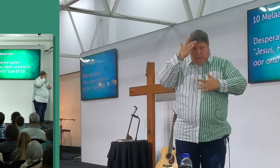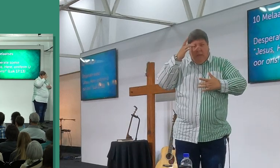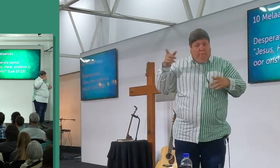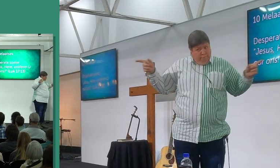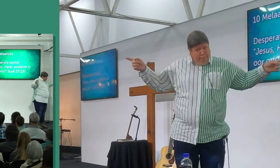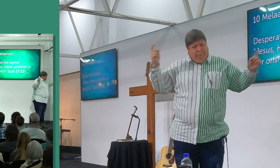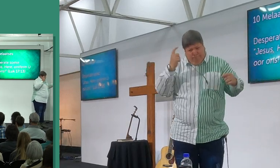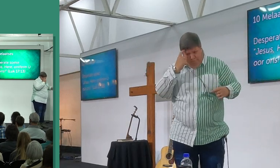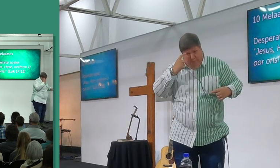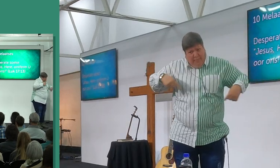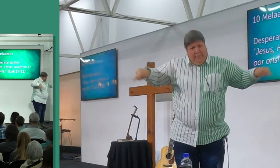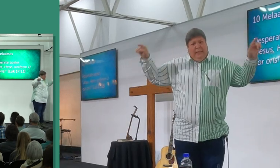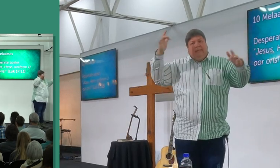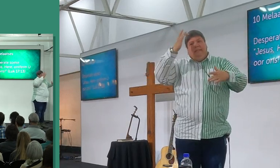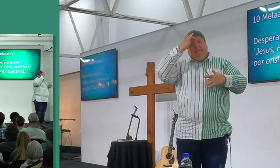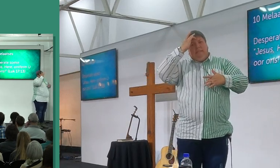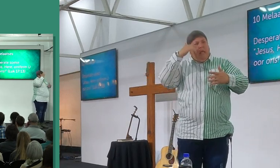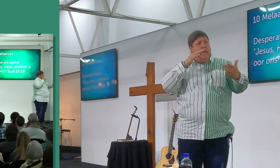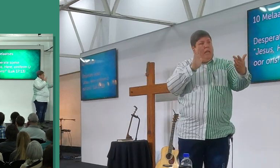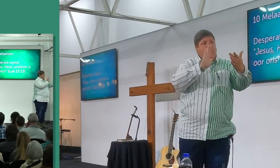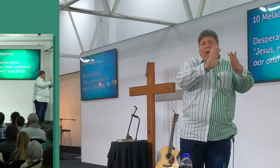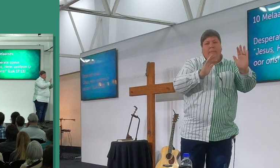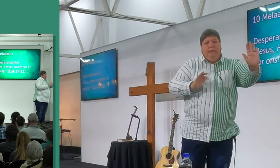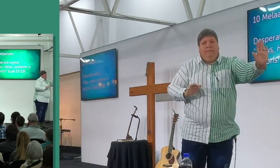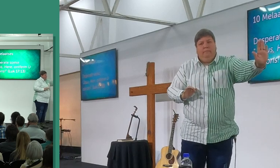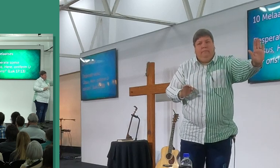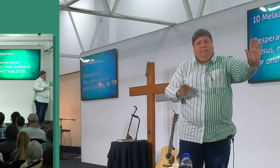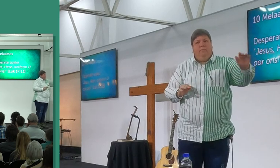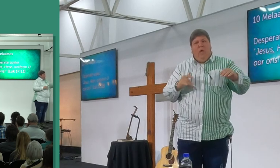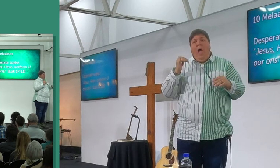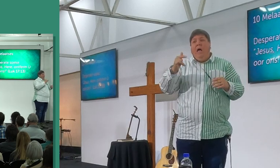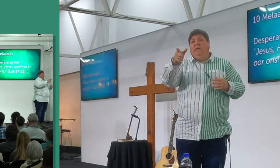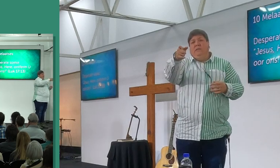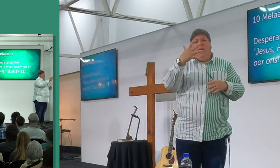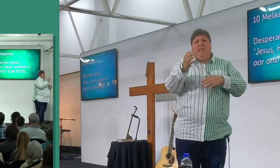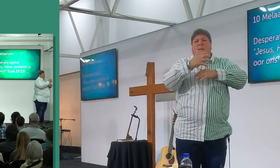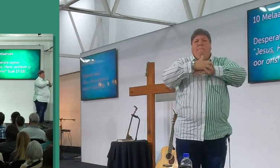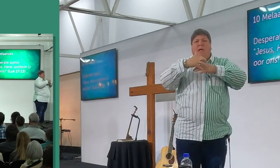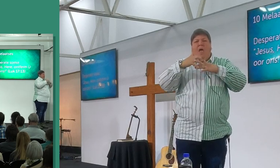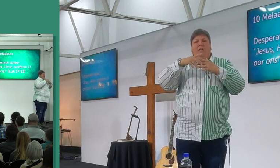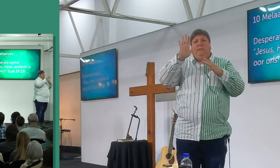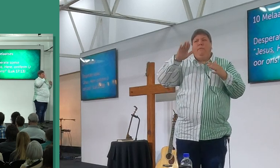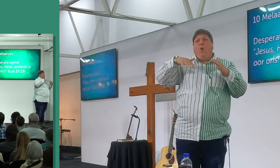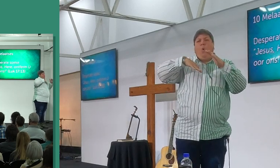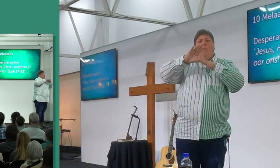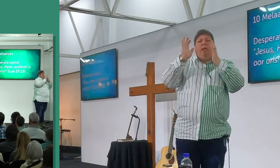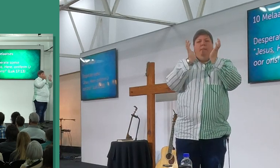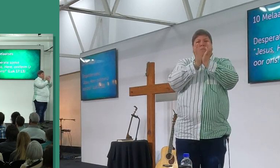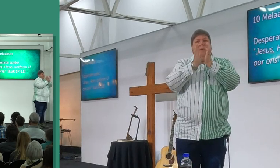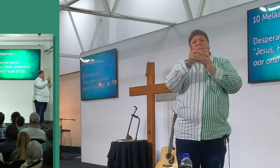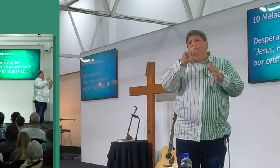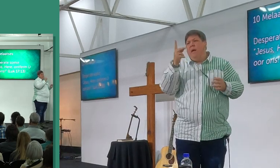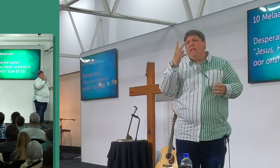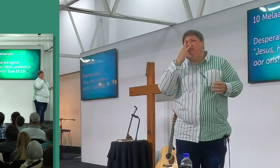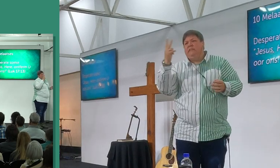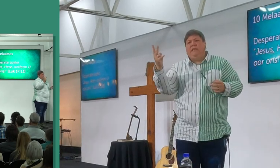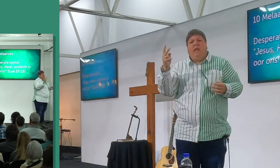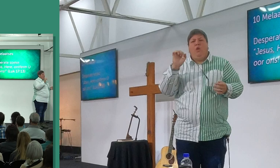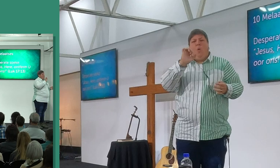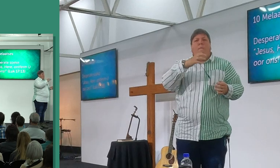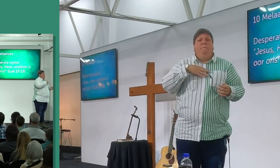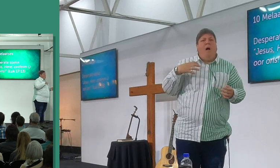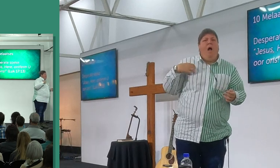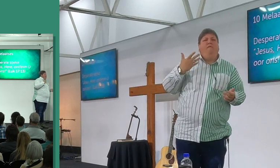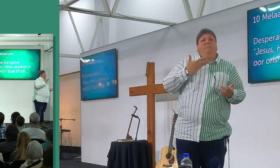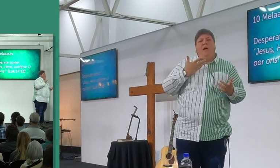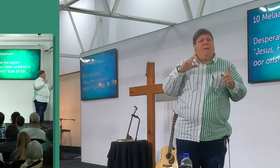weet van hulle kondies, hulle weet, hoeveel dit is akelig, verbeel jyself, jy was in hulle skoene, en jy moest buiten die doorblij, jy mag nie jou vrou sien nie, waar is die pa sies, of wie